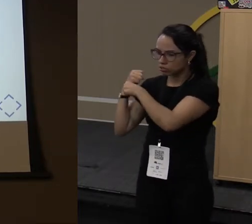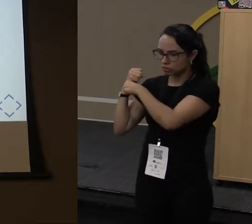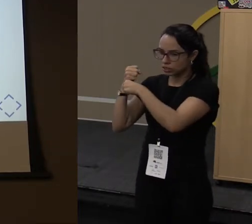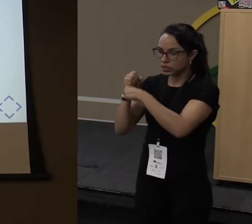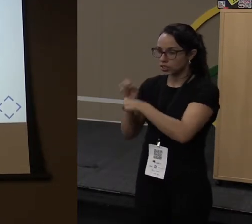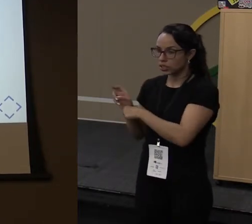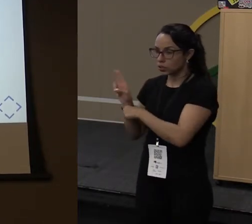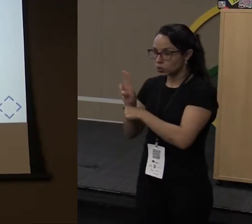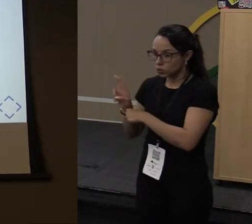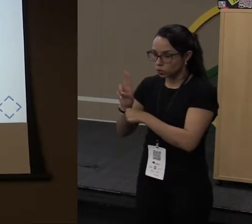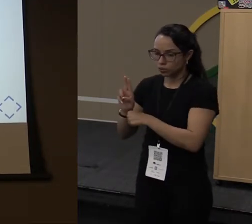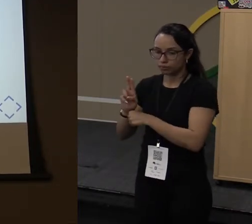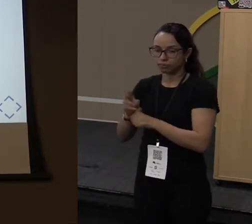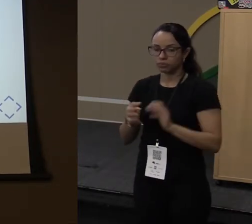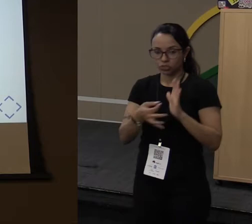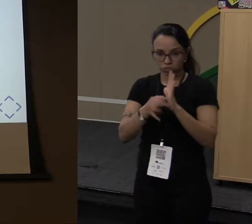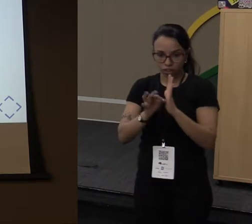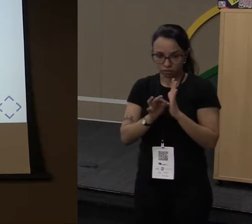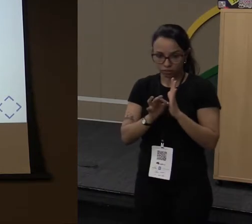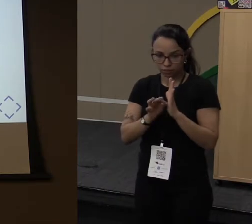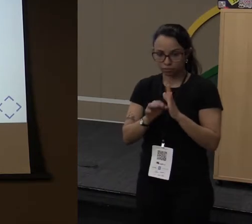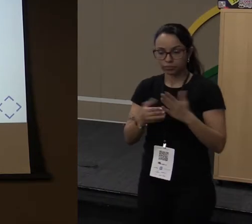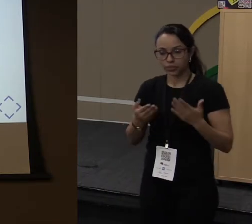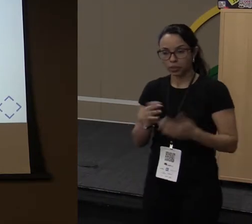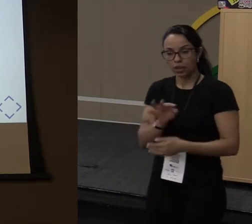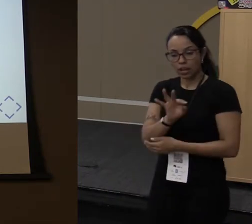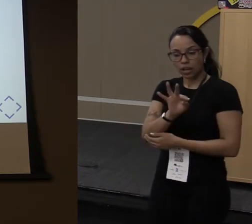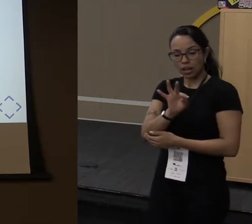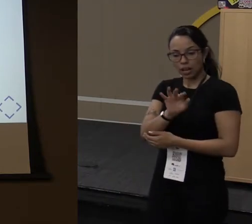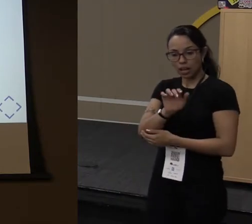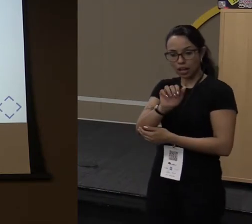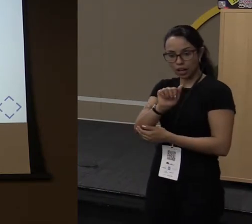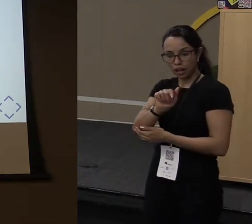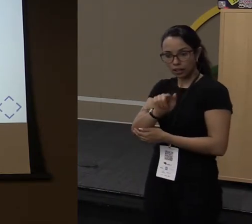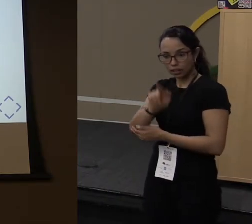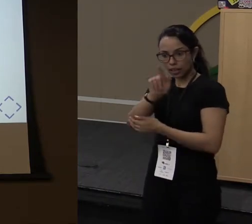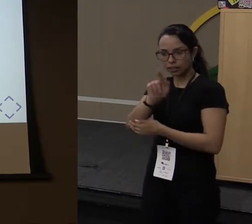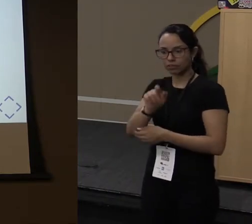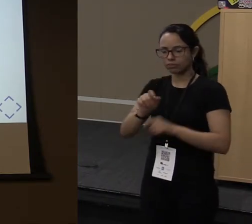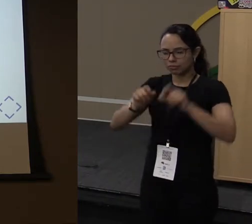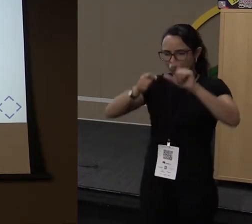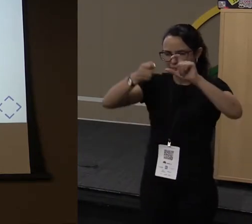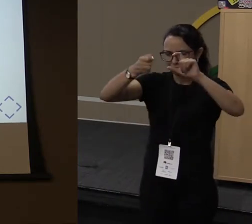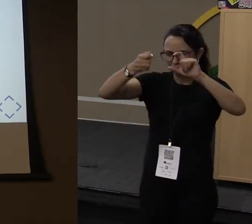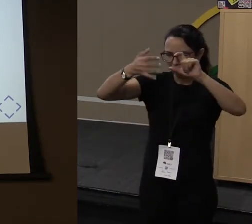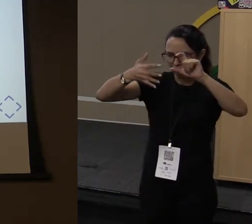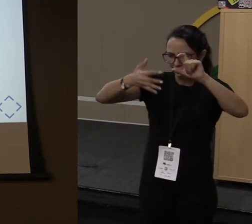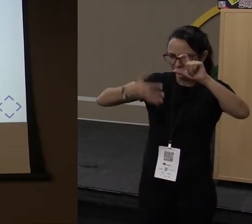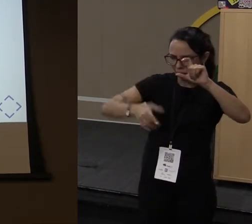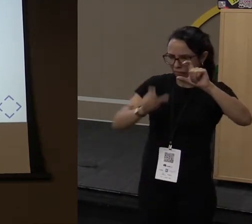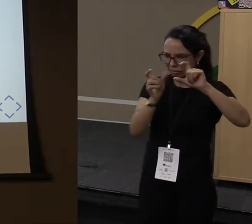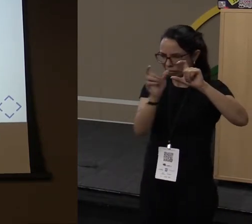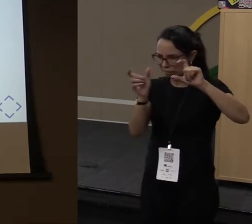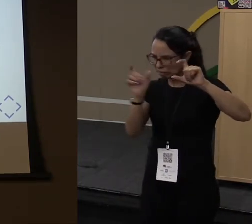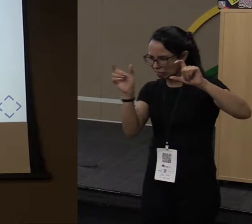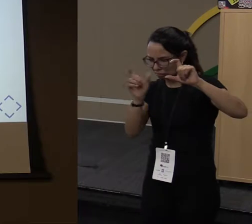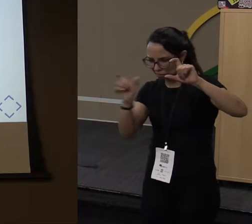Já tem bastante tempo de mercado. A primeira coisa é, a citax é muito volumosa. Vocês viram lá o quanto eu precisei de escrever, só para ordenar uma lista.